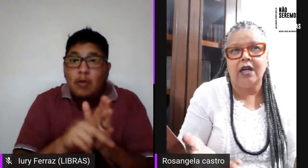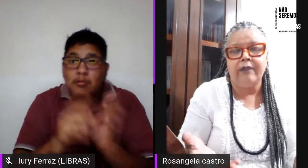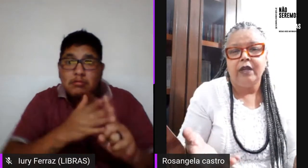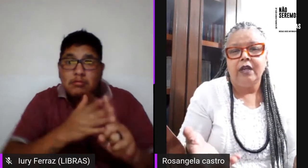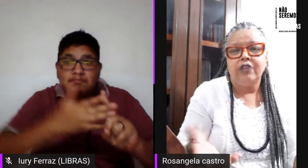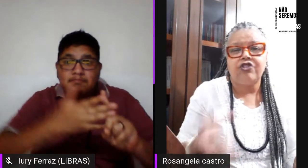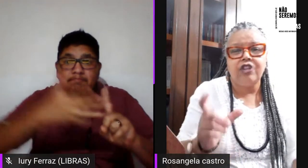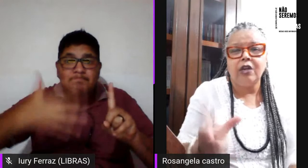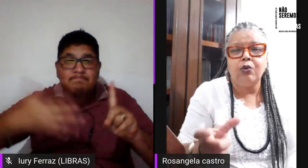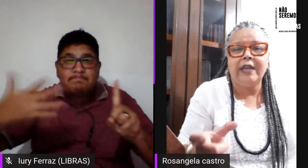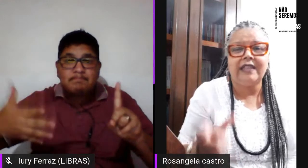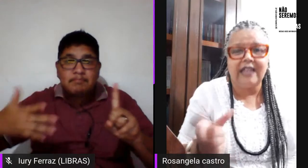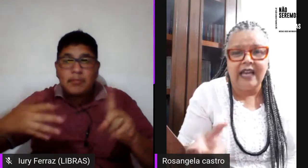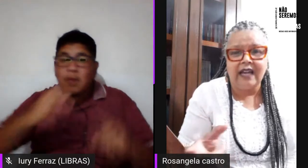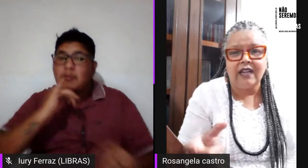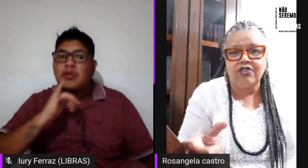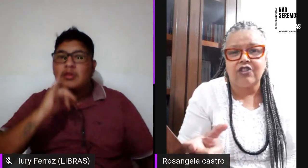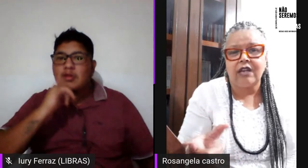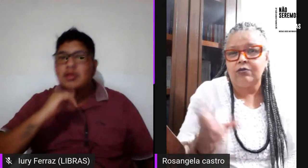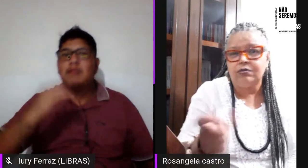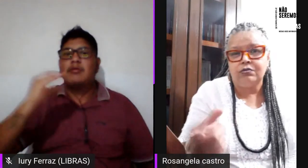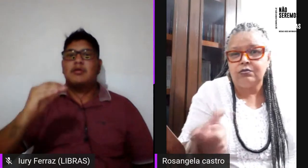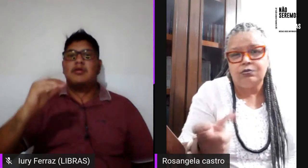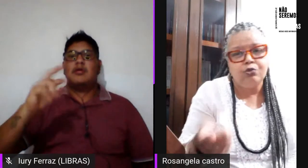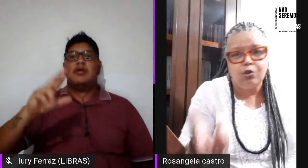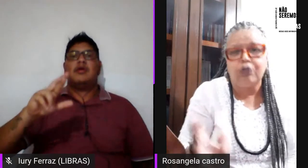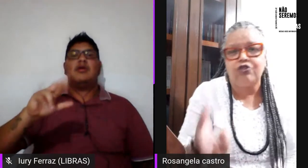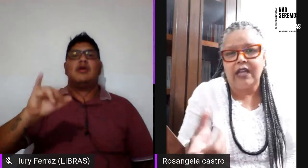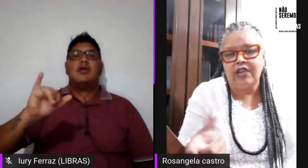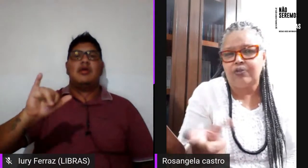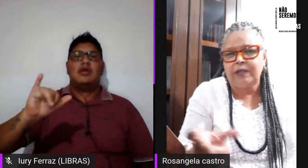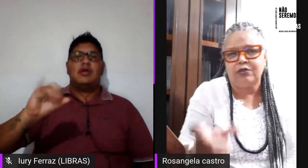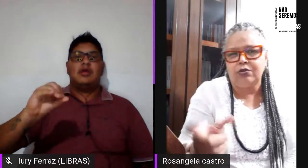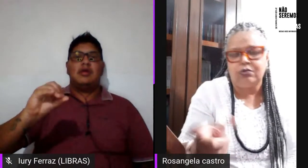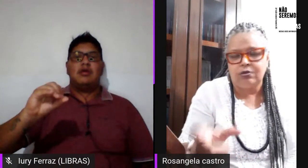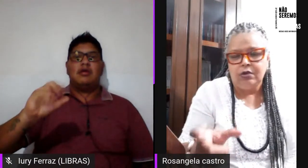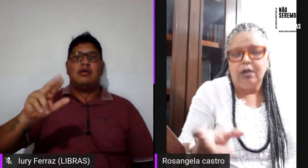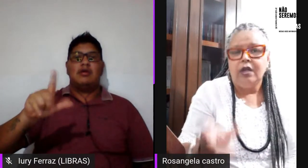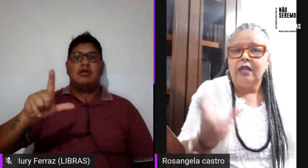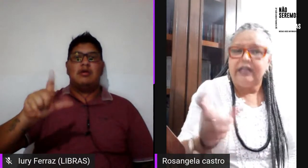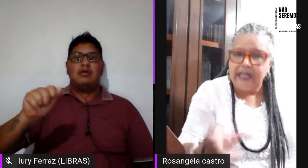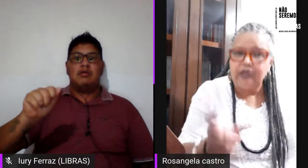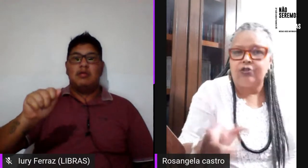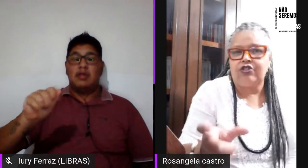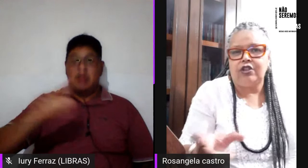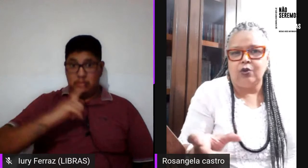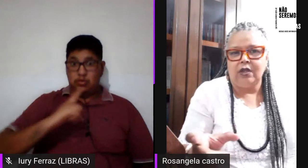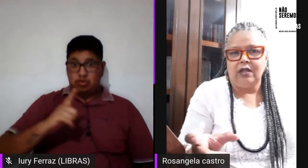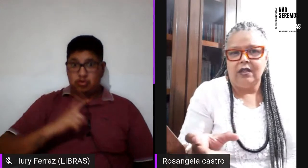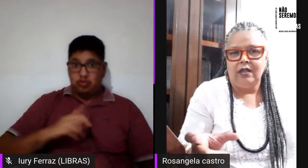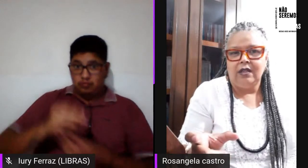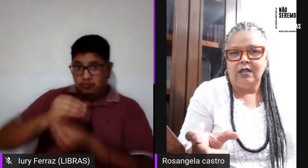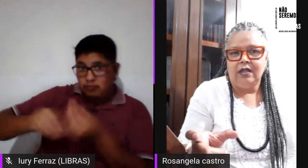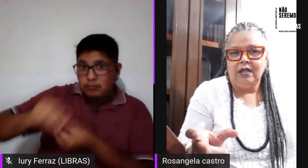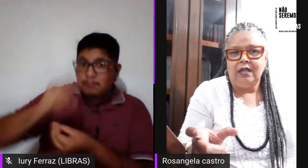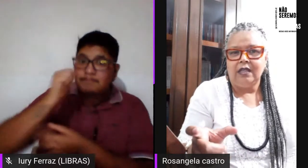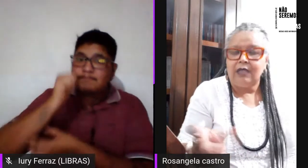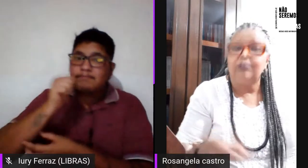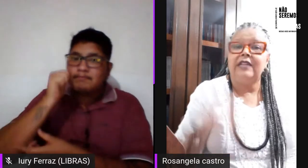crioula tinha o Entre Elas que era um núcleo de lésbicas ou dentro de crioula.